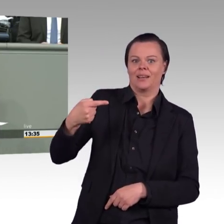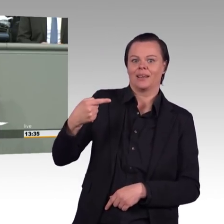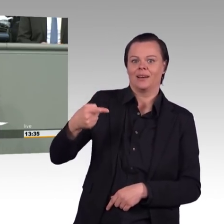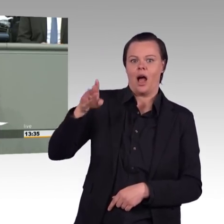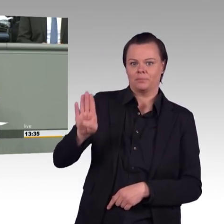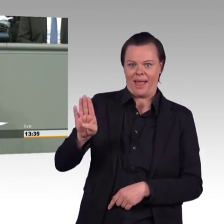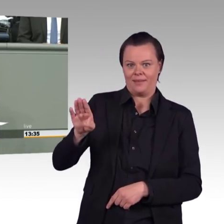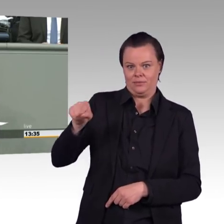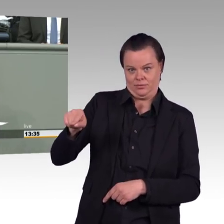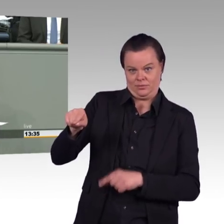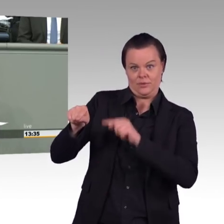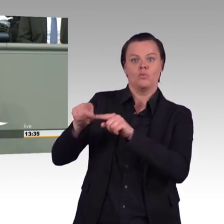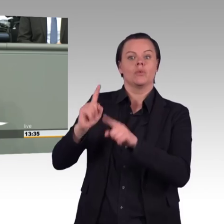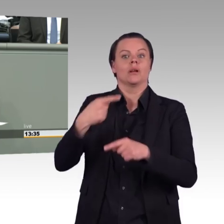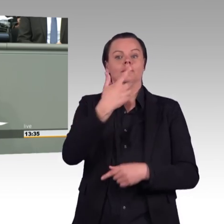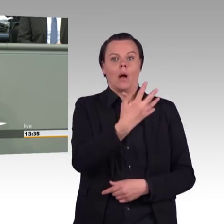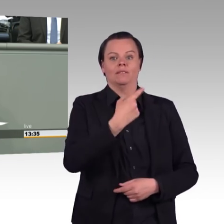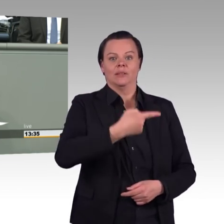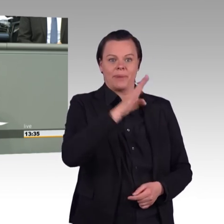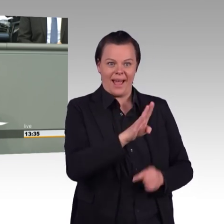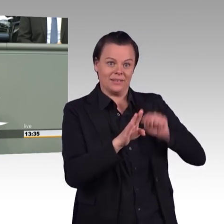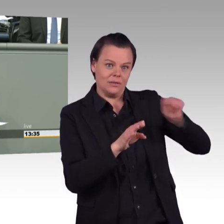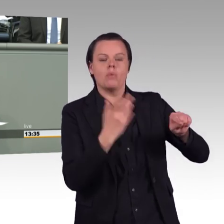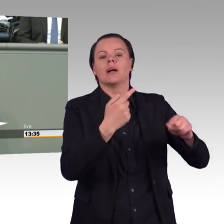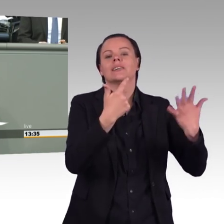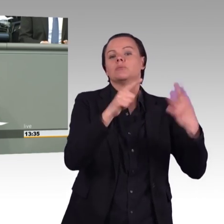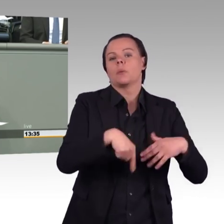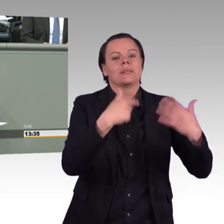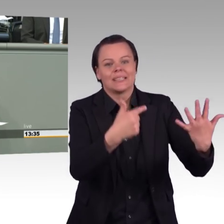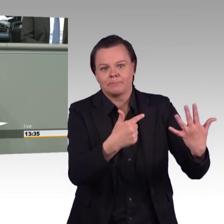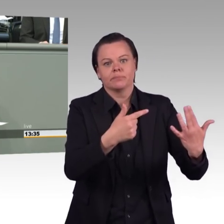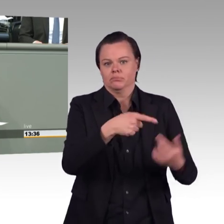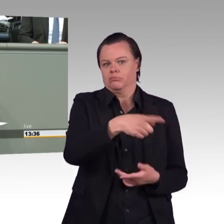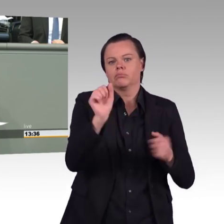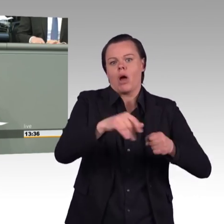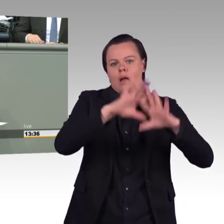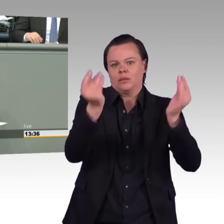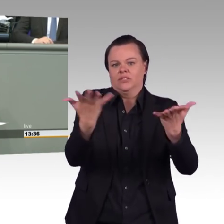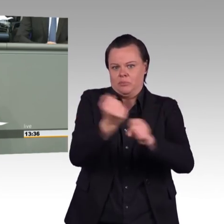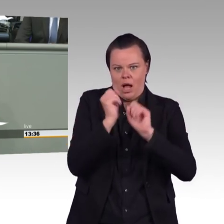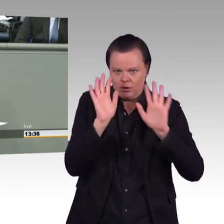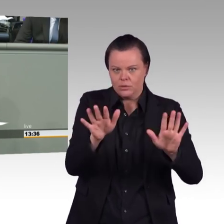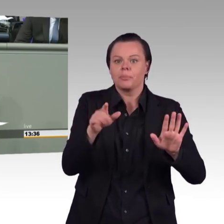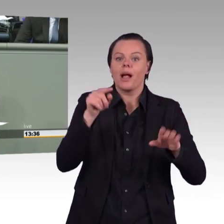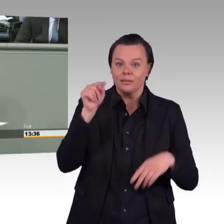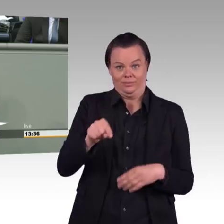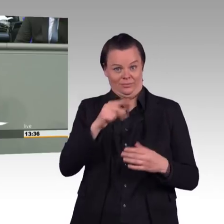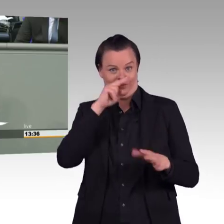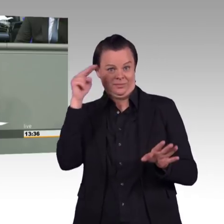dem Antrag der AfD sagen. also wir lehnen Ihren Antrag ab. Auch den Antrag der AfD lehnen wir ab. Sie haben sich ja da mit dem Thema